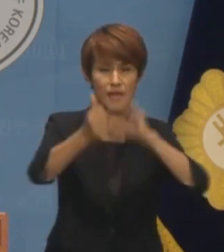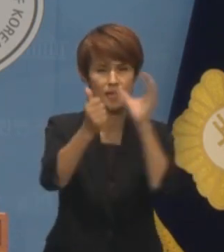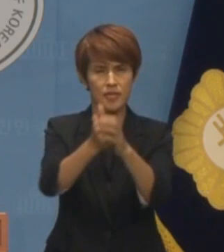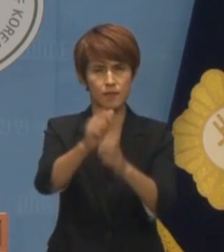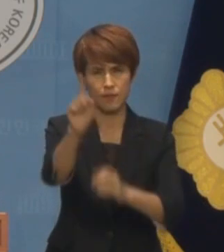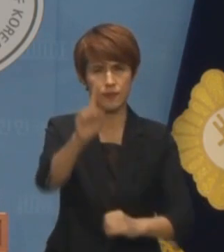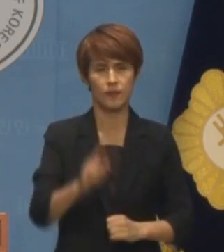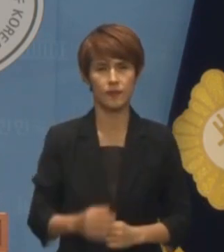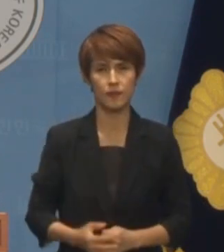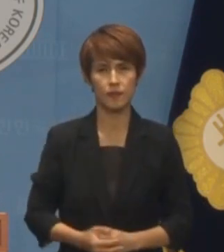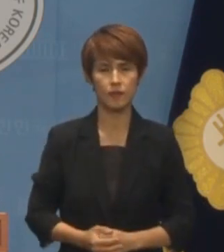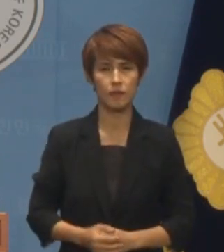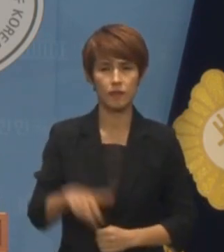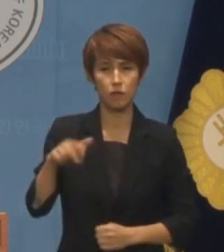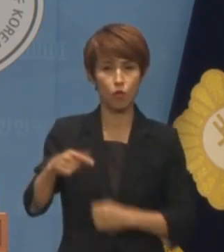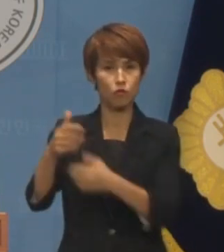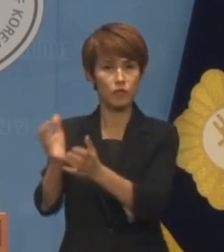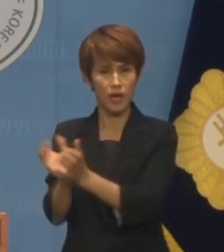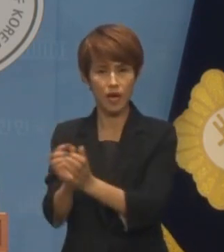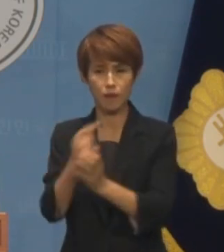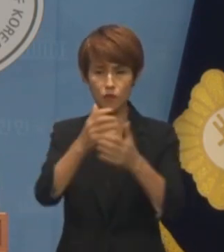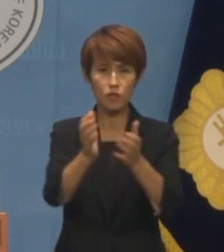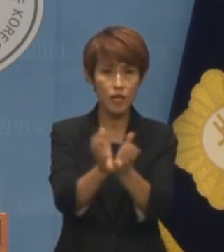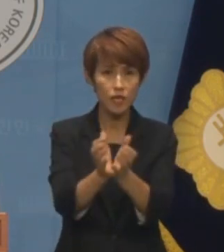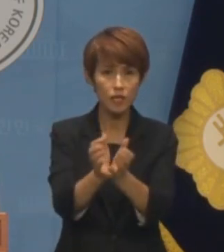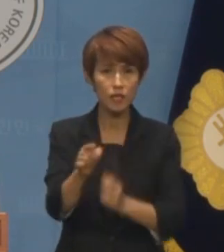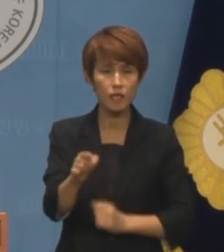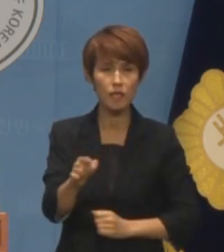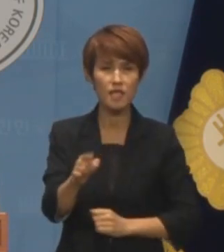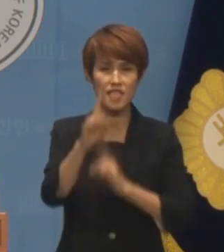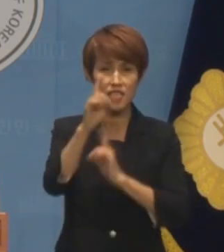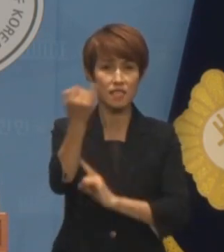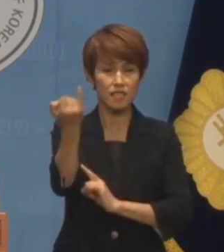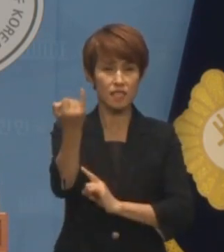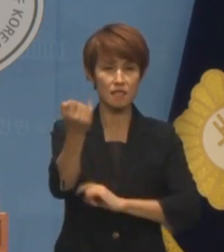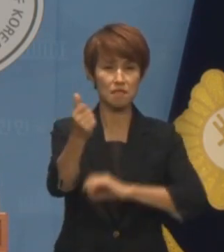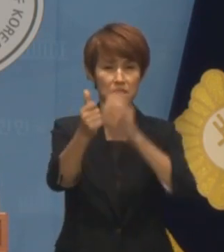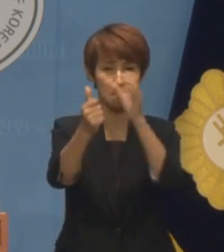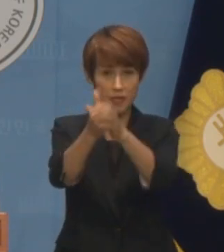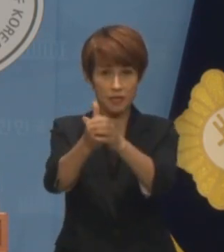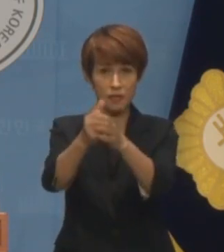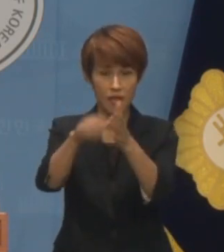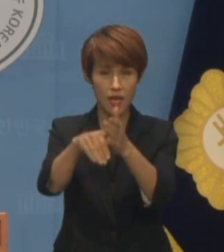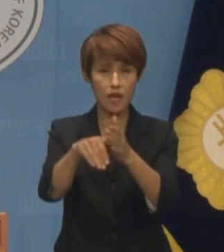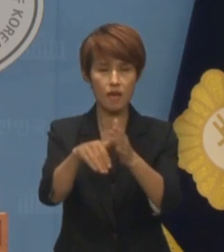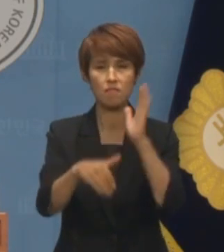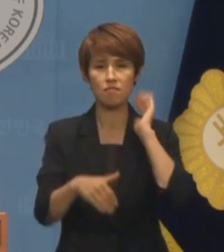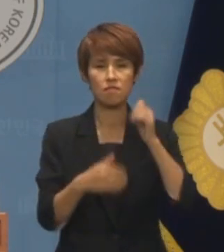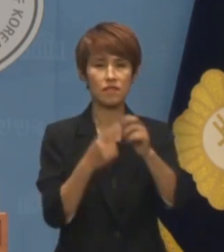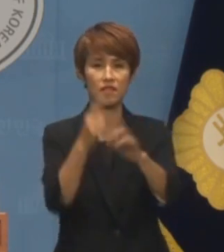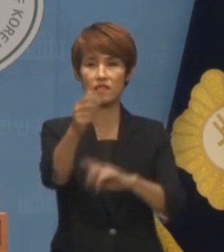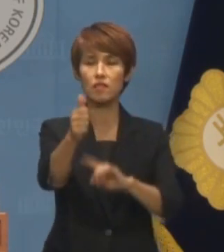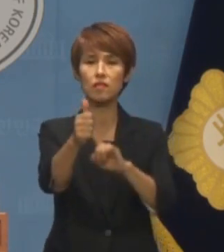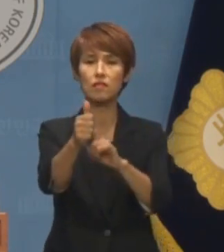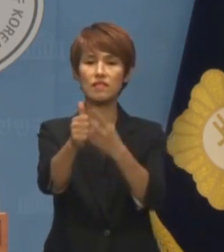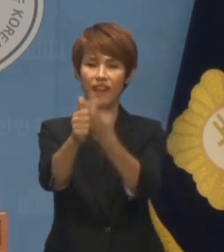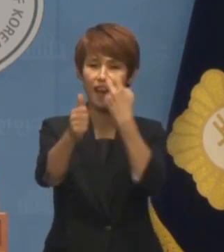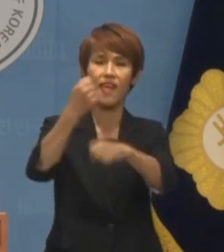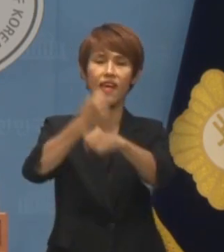조국혁신당과 더불어민주당이 이 씨가 임명될 경우 탄핵에 나서겠다고 하자